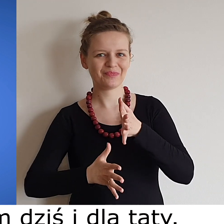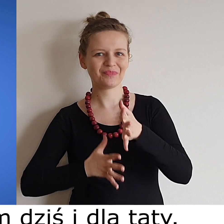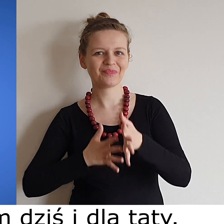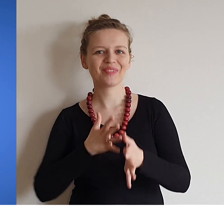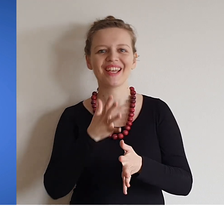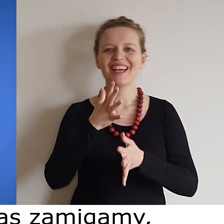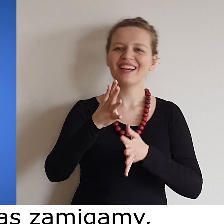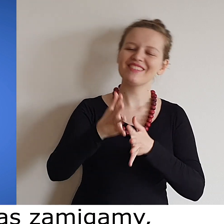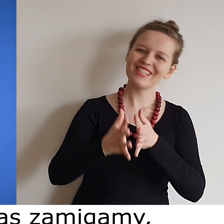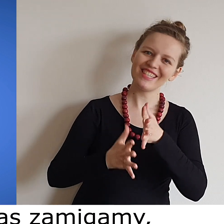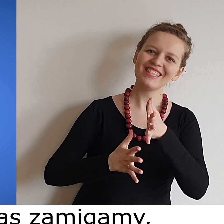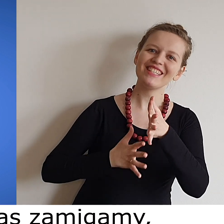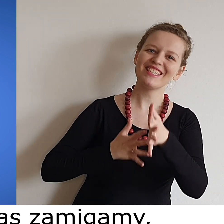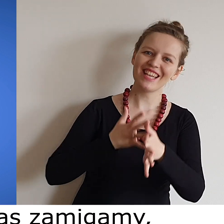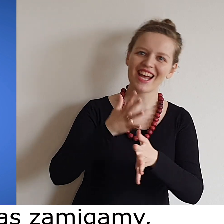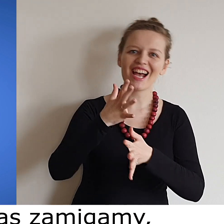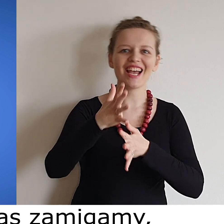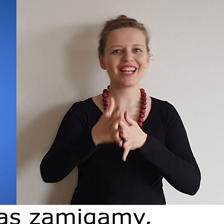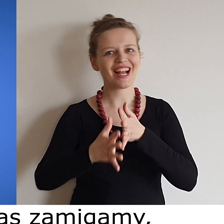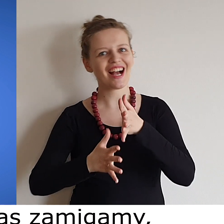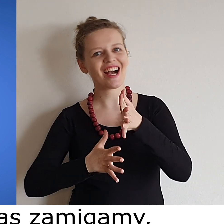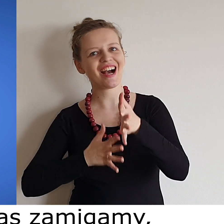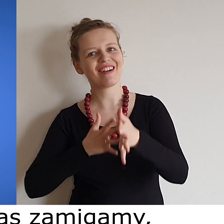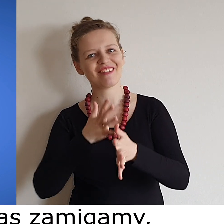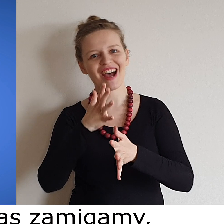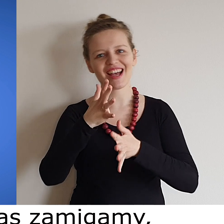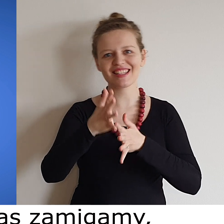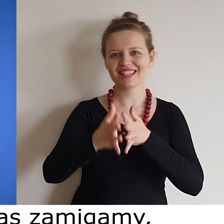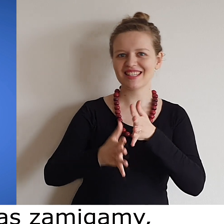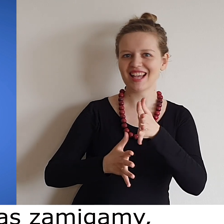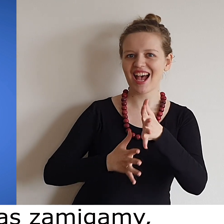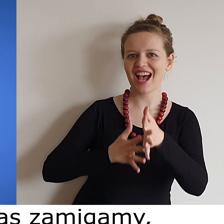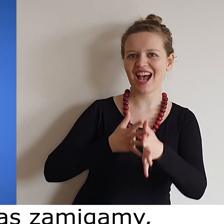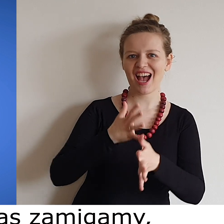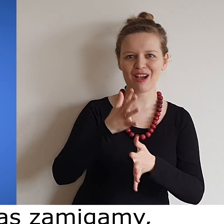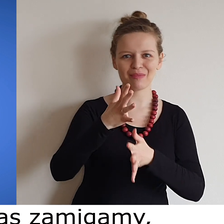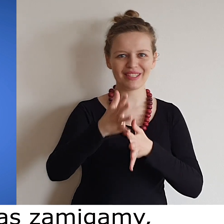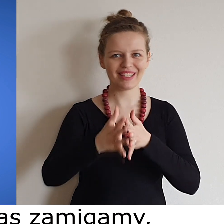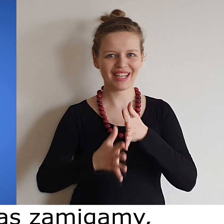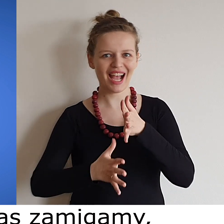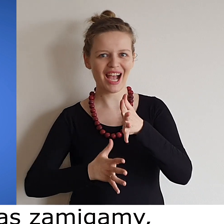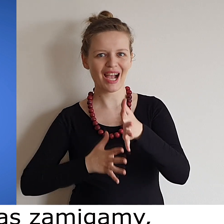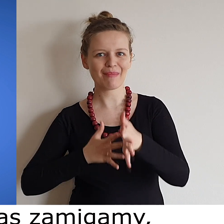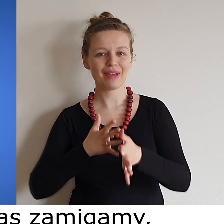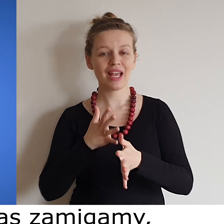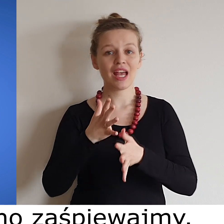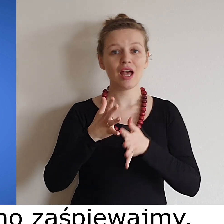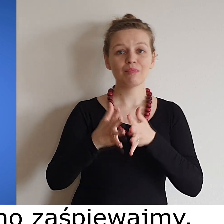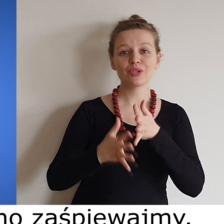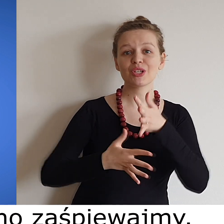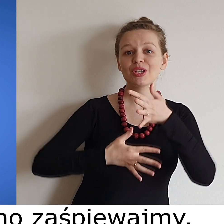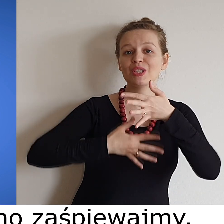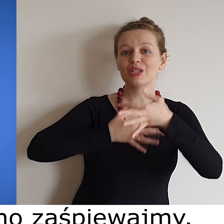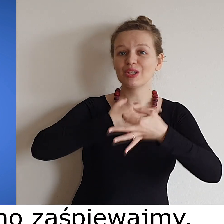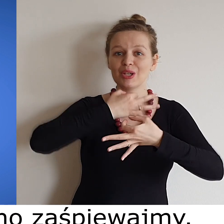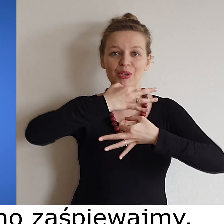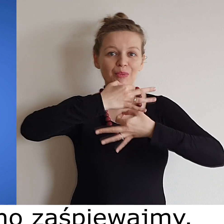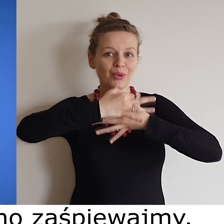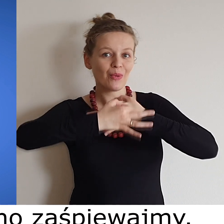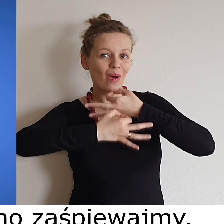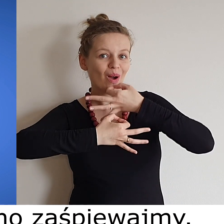Dzisiaj dla was zamigamy Przy